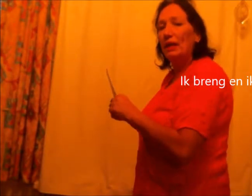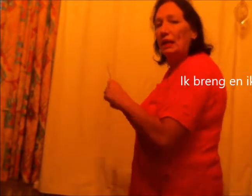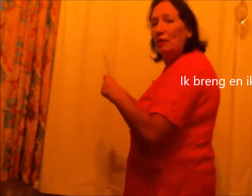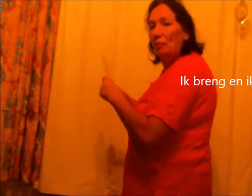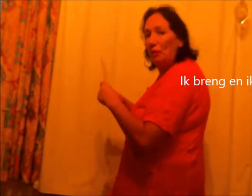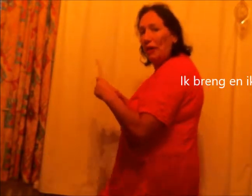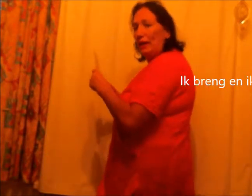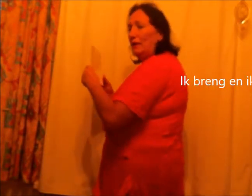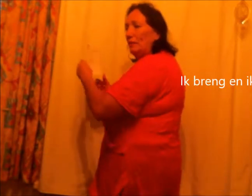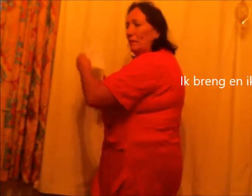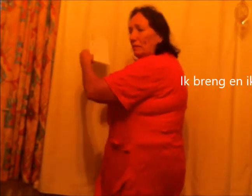breng.